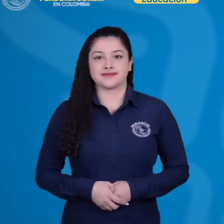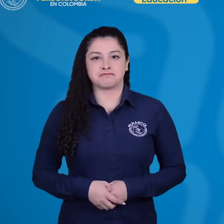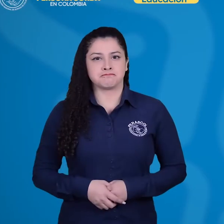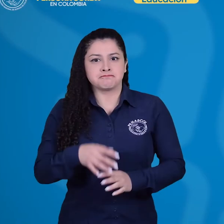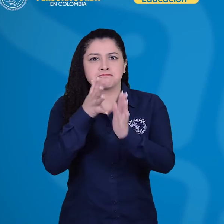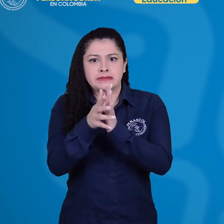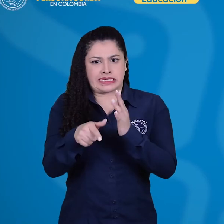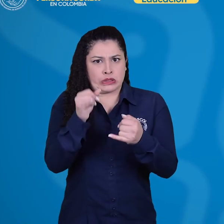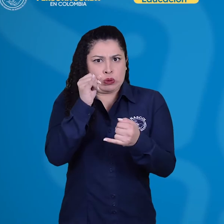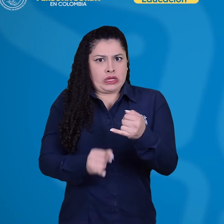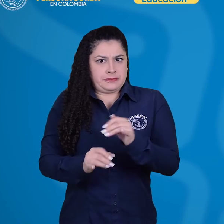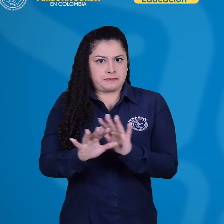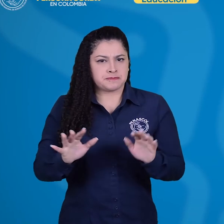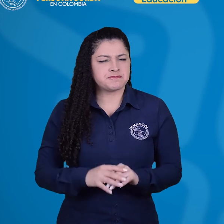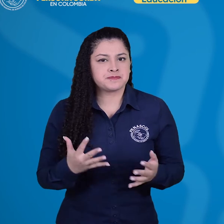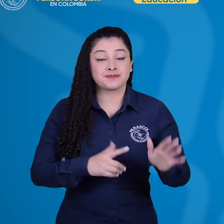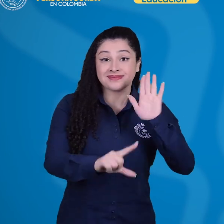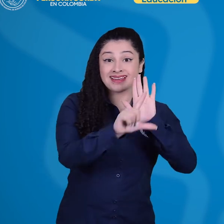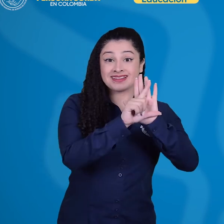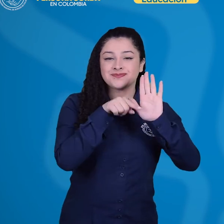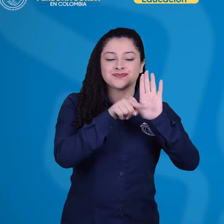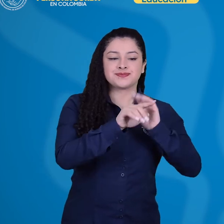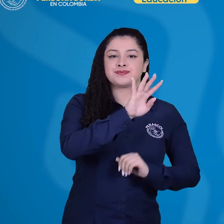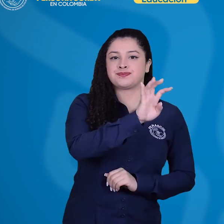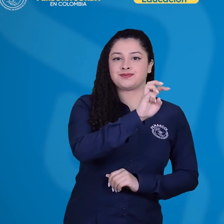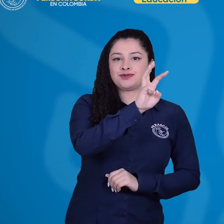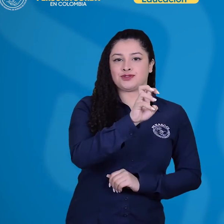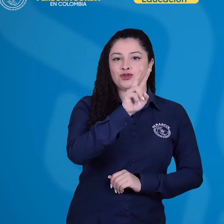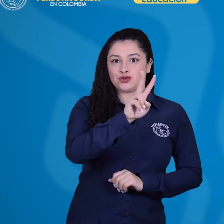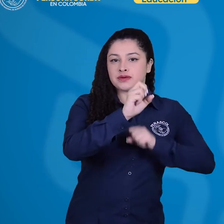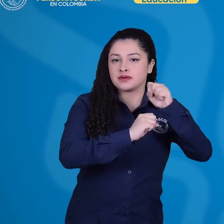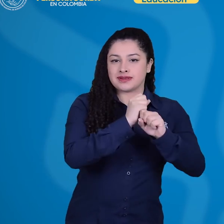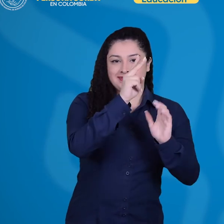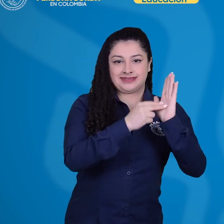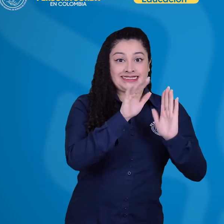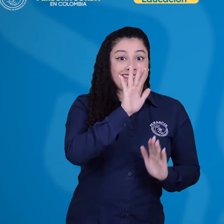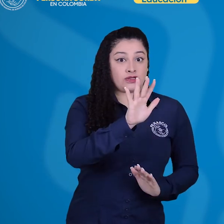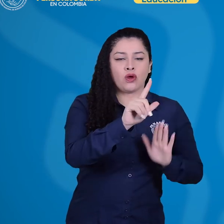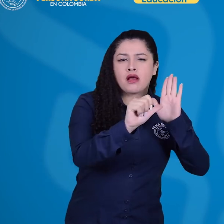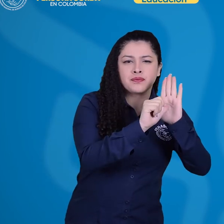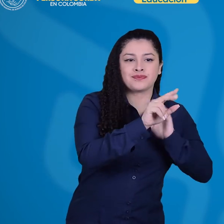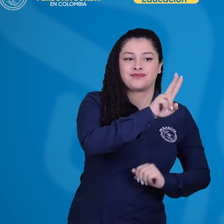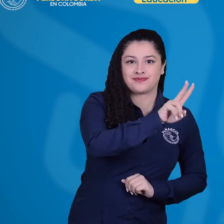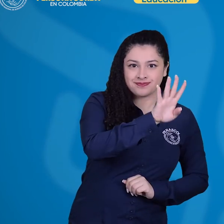Por último, en concordancia con los artículos 24 y 25 de la Ley 982 de 2005